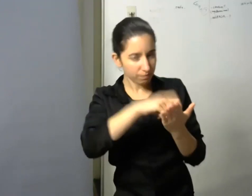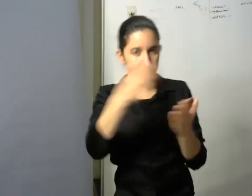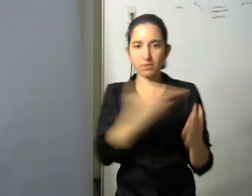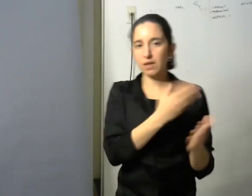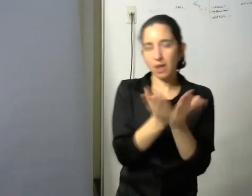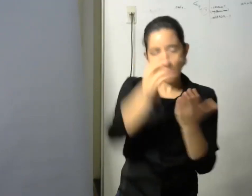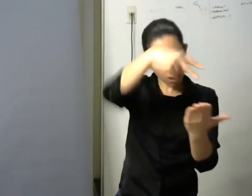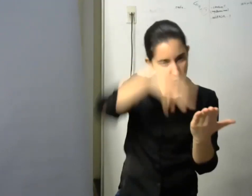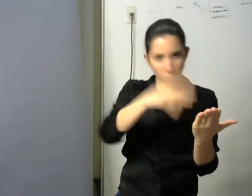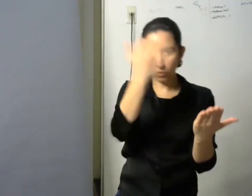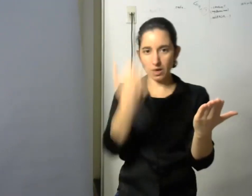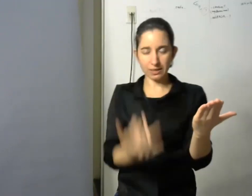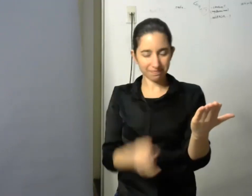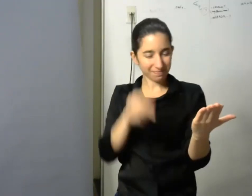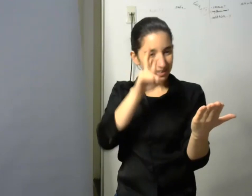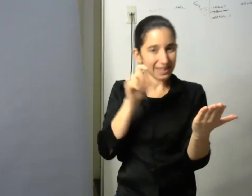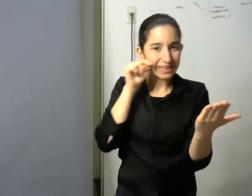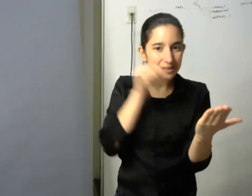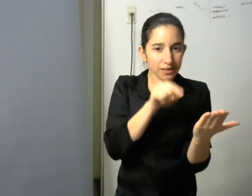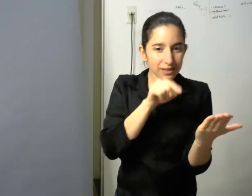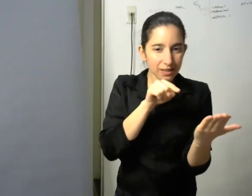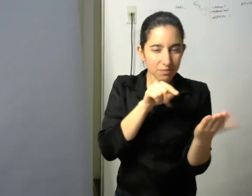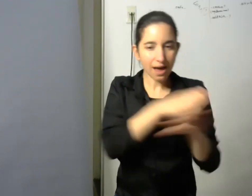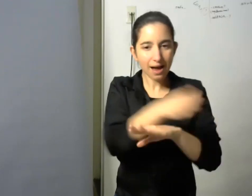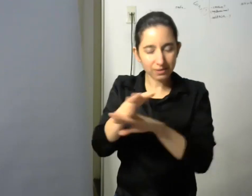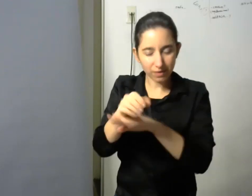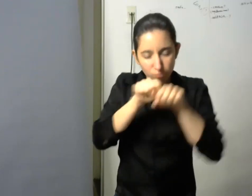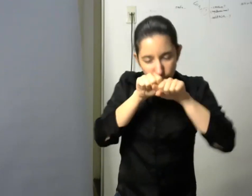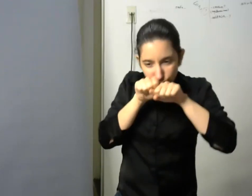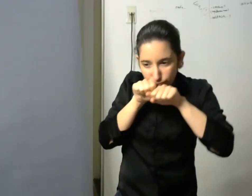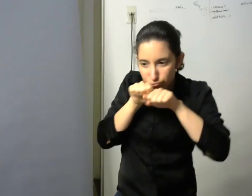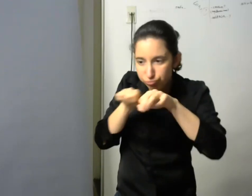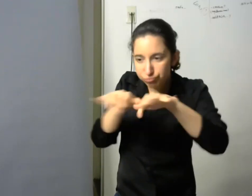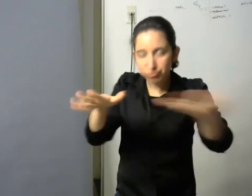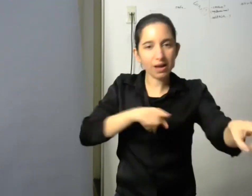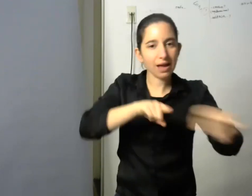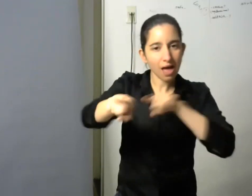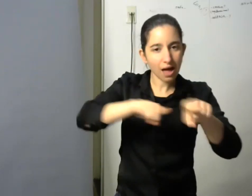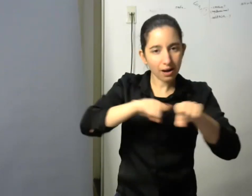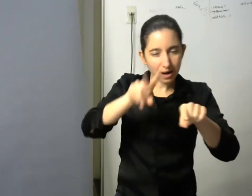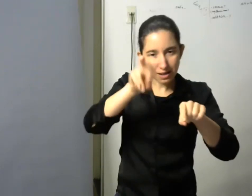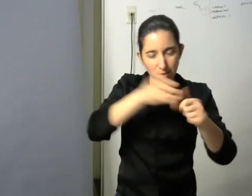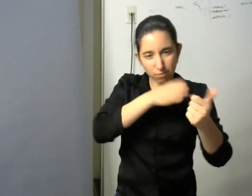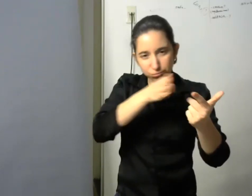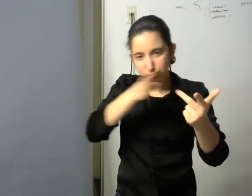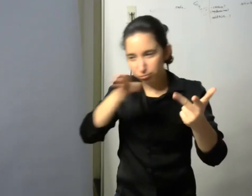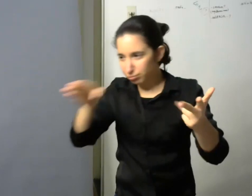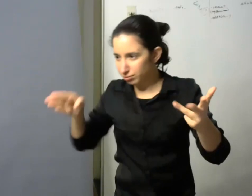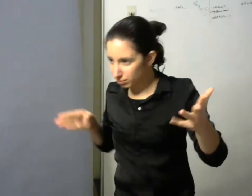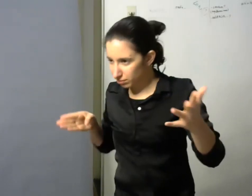esa perspectiva se extienda y que abarque también a otras carreras no solamente en materias específicas sino que en la